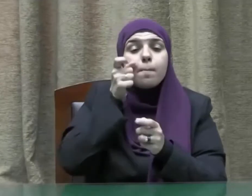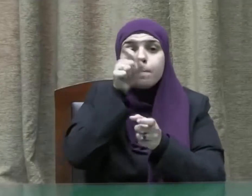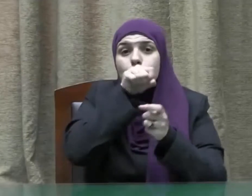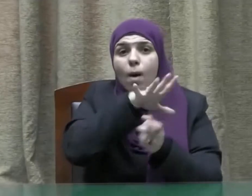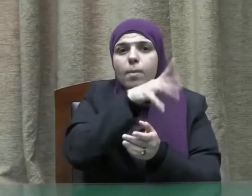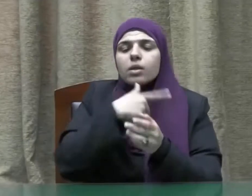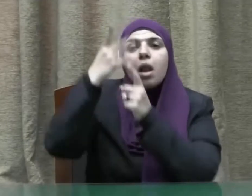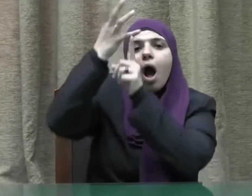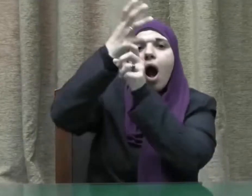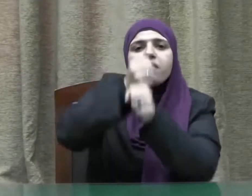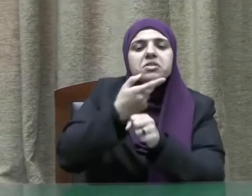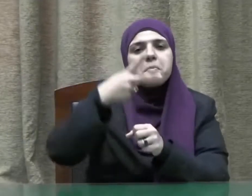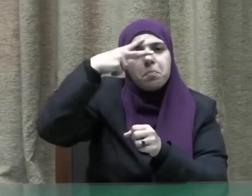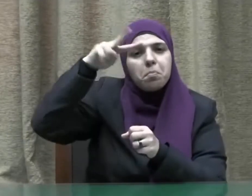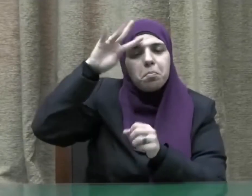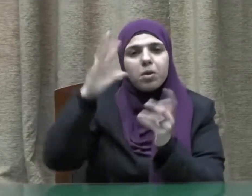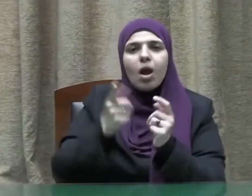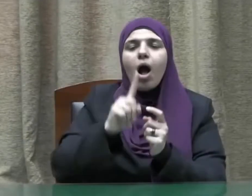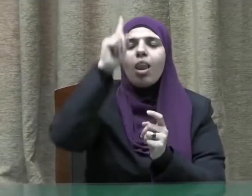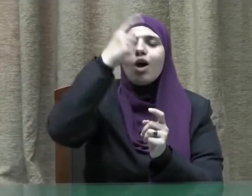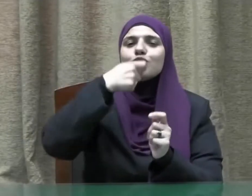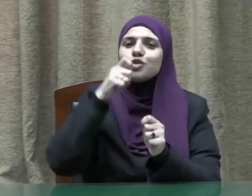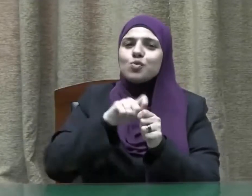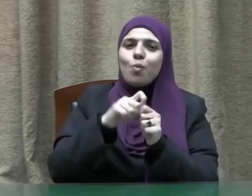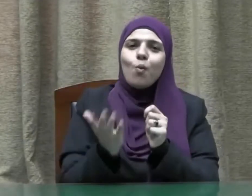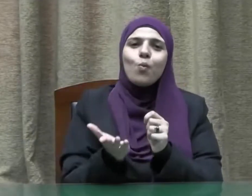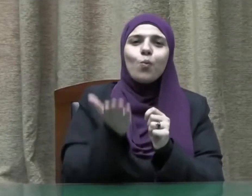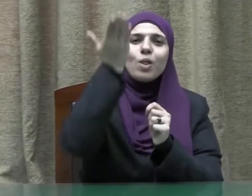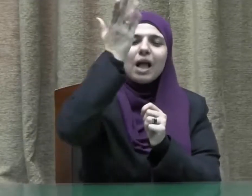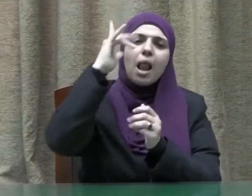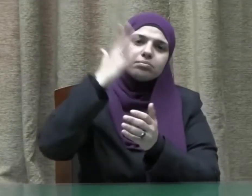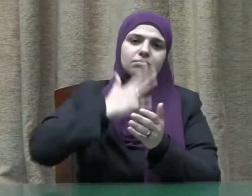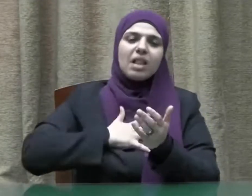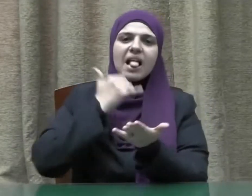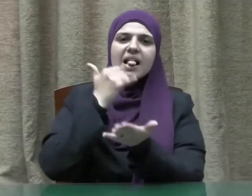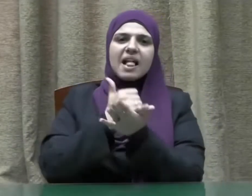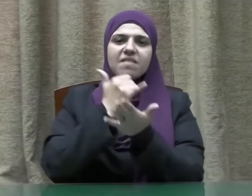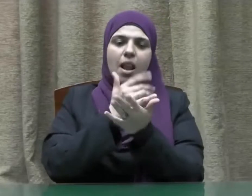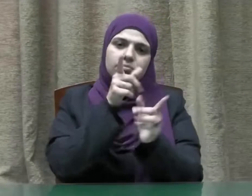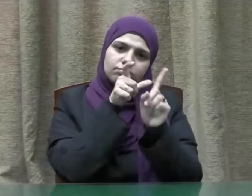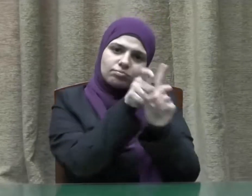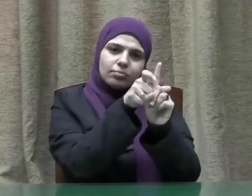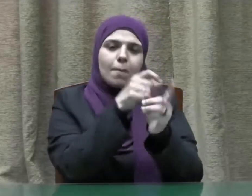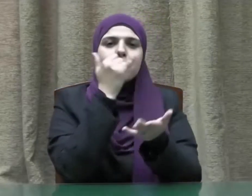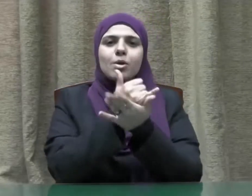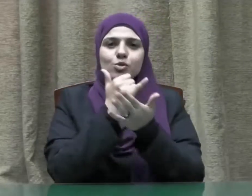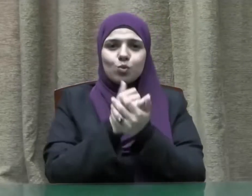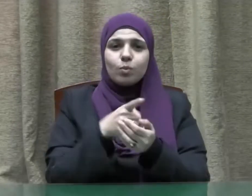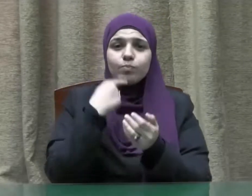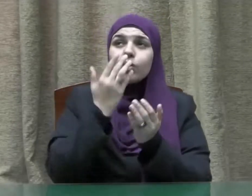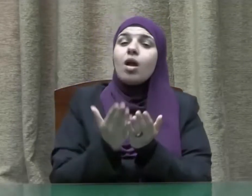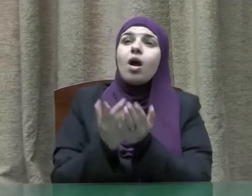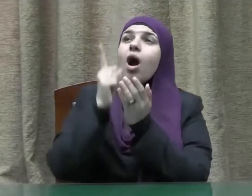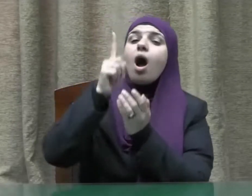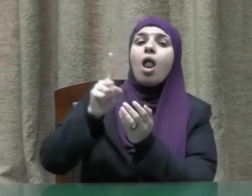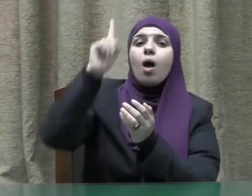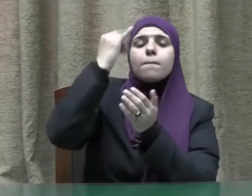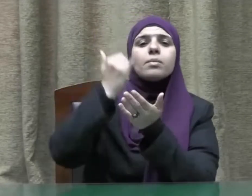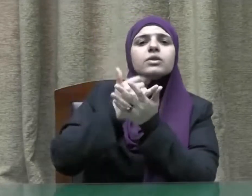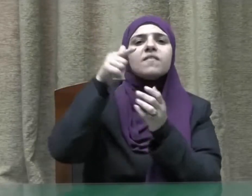أنه في معية الله عز وجل وفي كفالته وعصمته ولله در الإمام